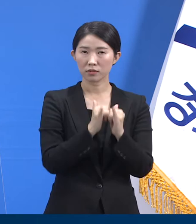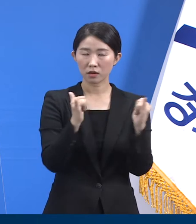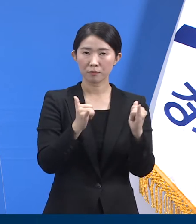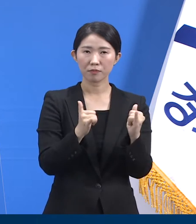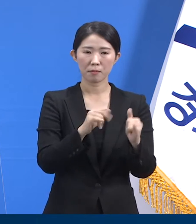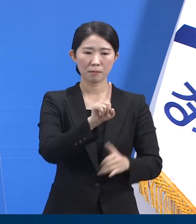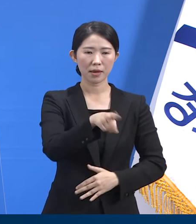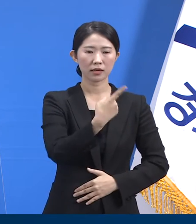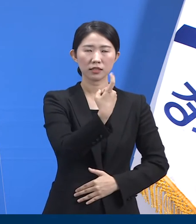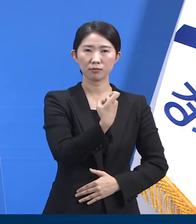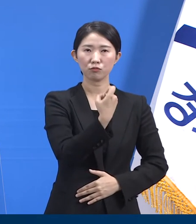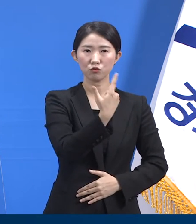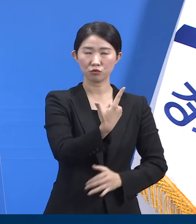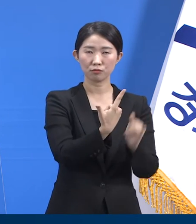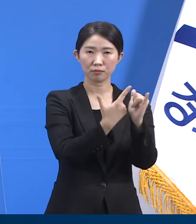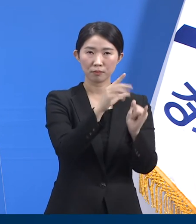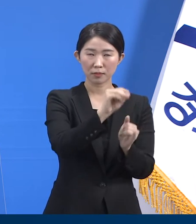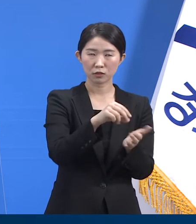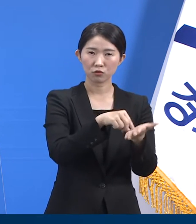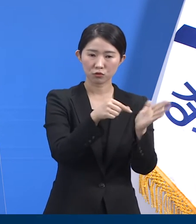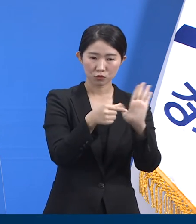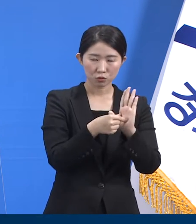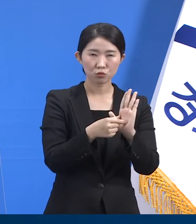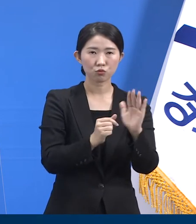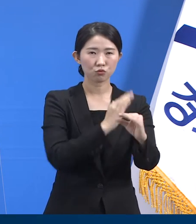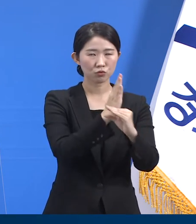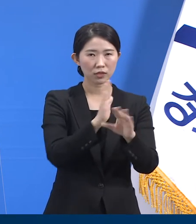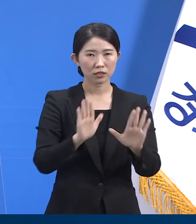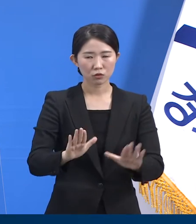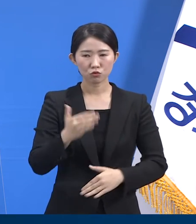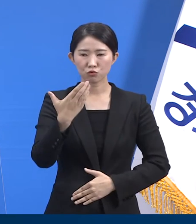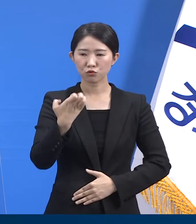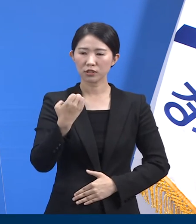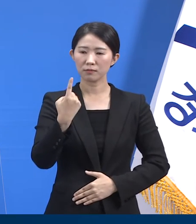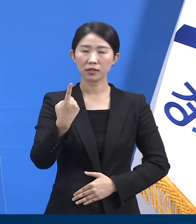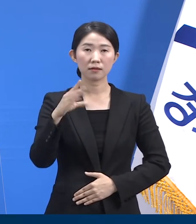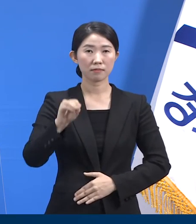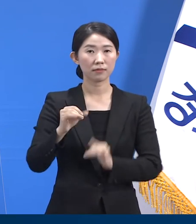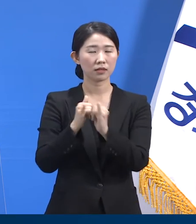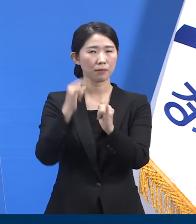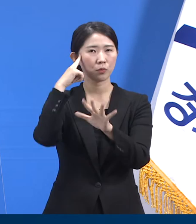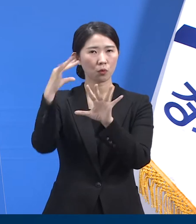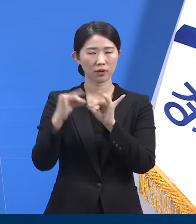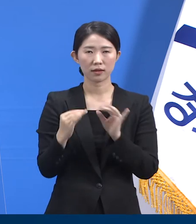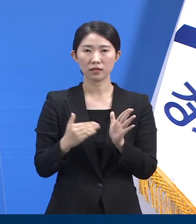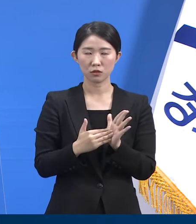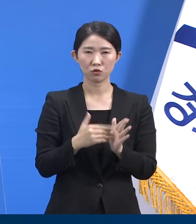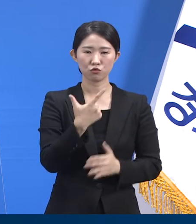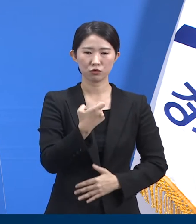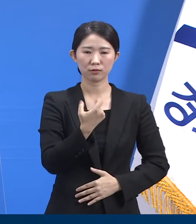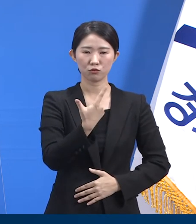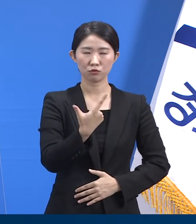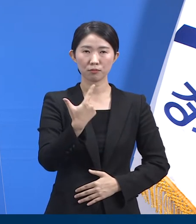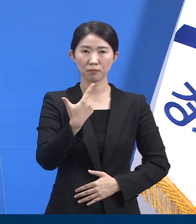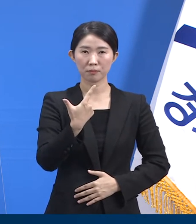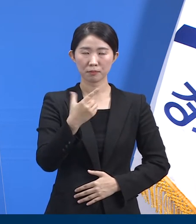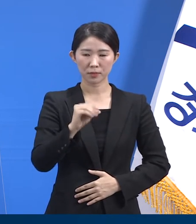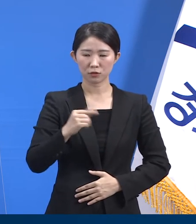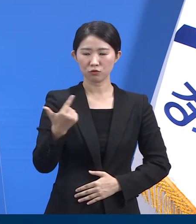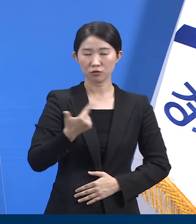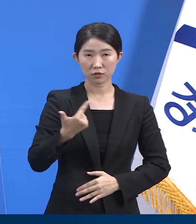96만 4,111명이 동의하였고 66만 6,087명을 접종했습니다.